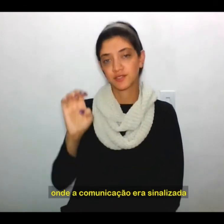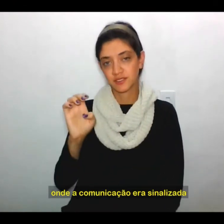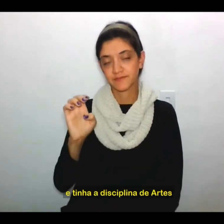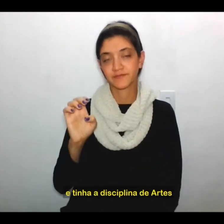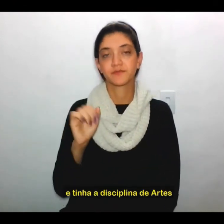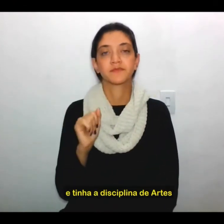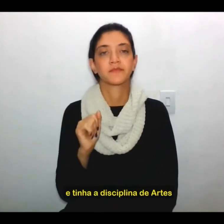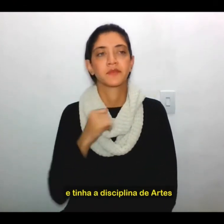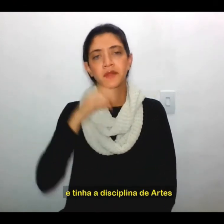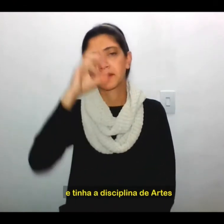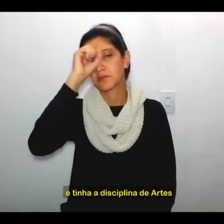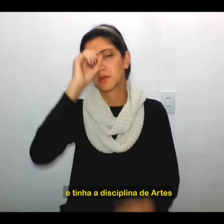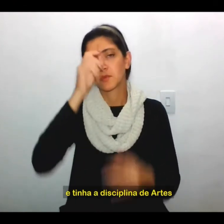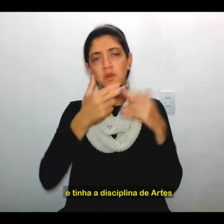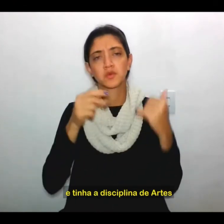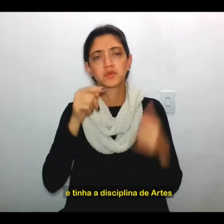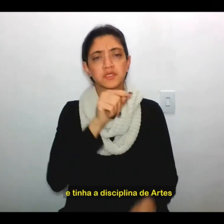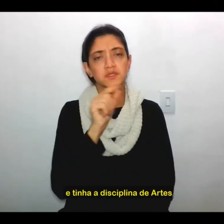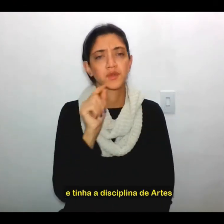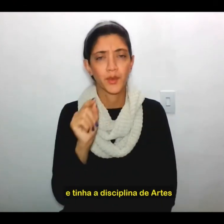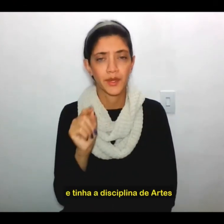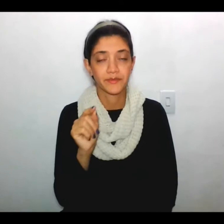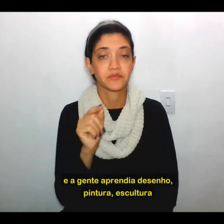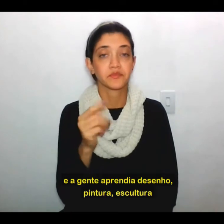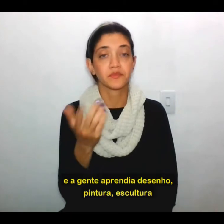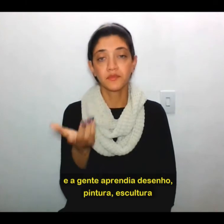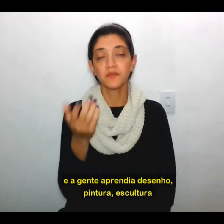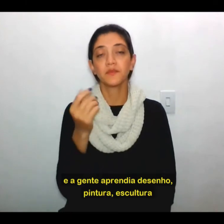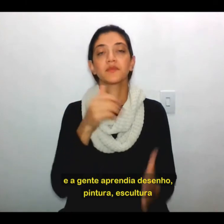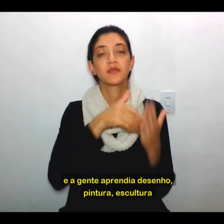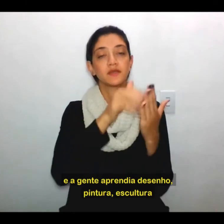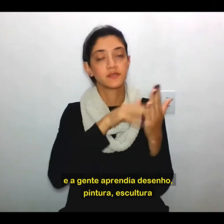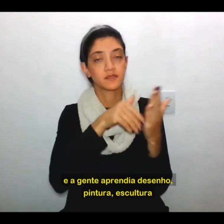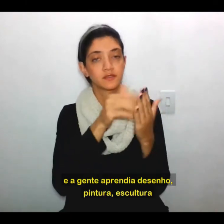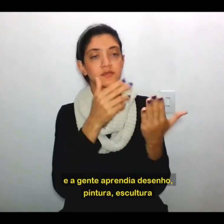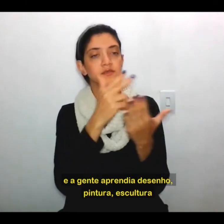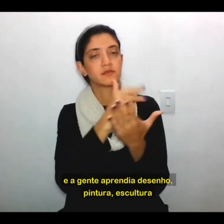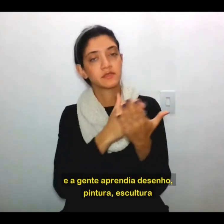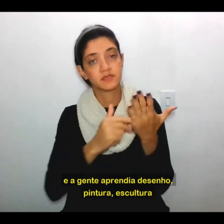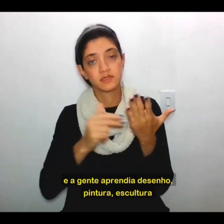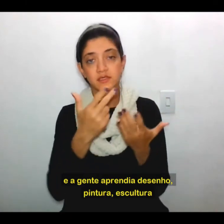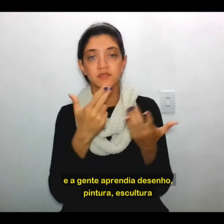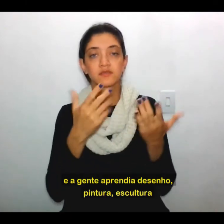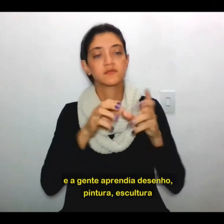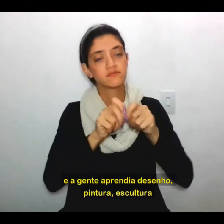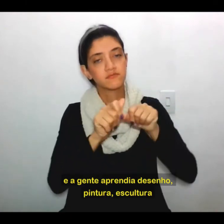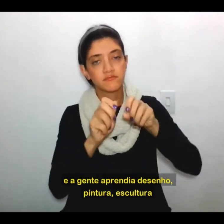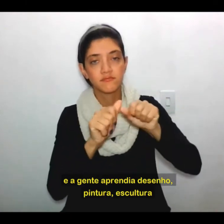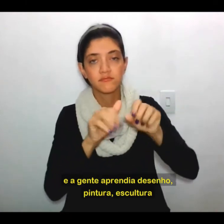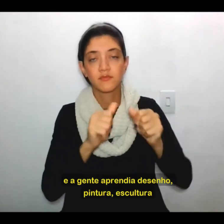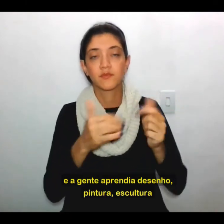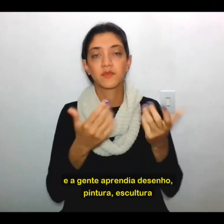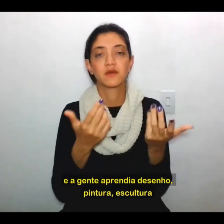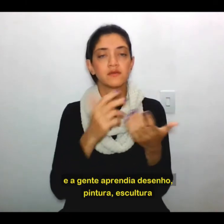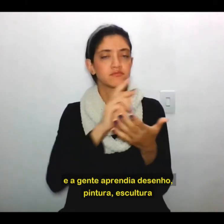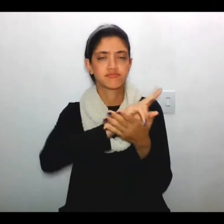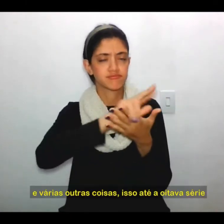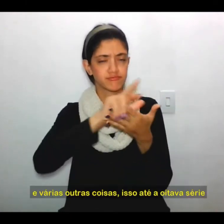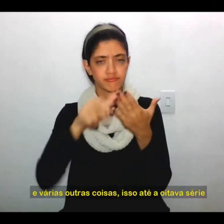e tinha a disciplina de artes. E a gente aprendia desenho, pintura, escultura e